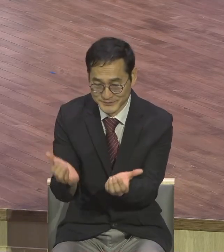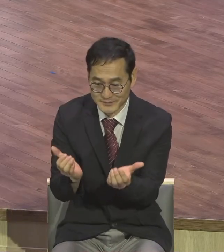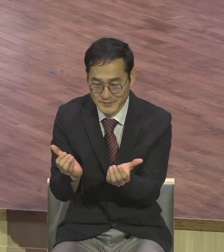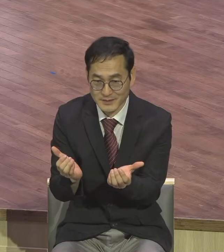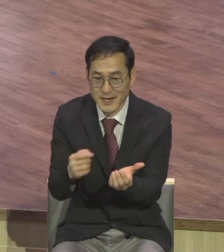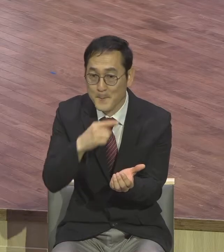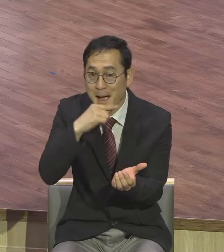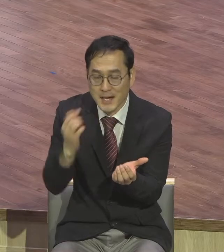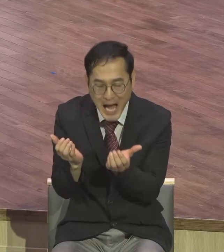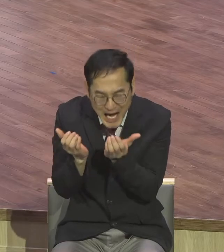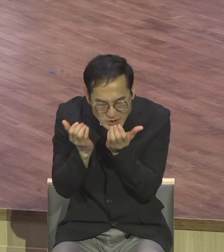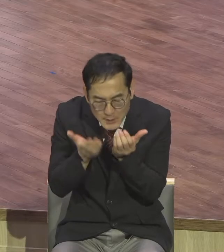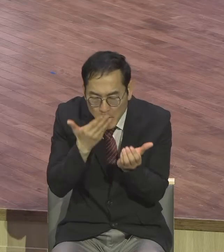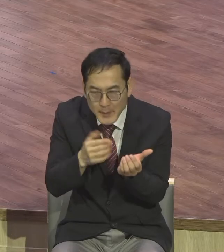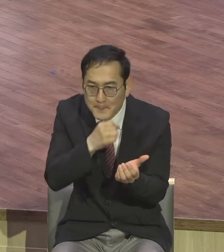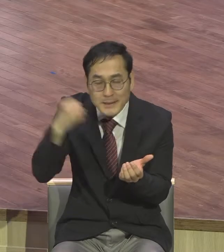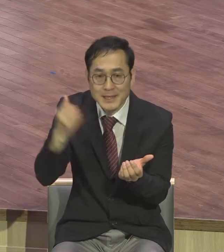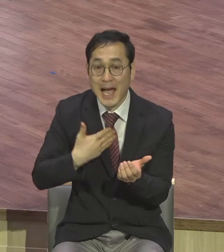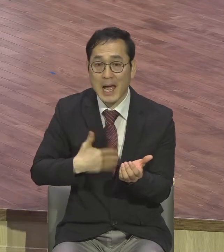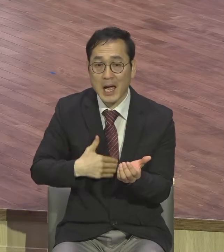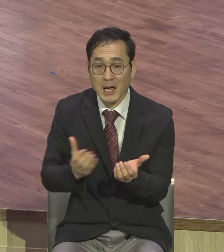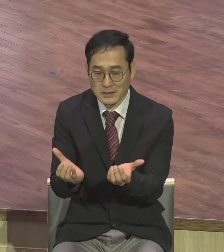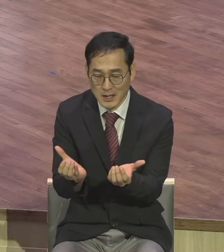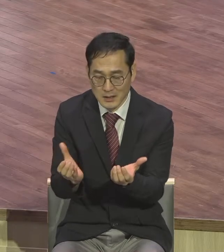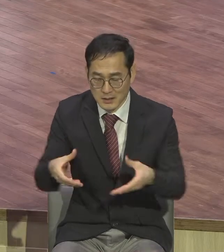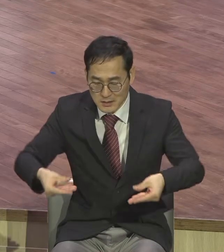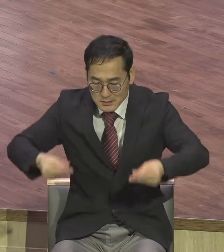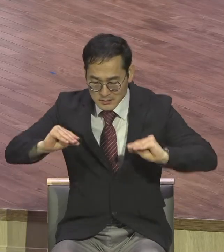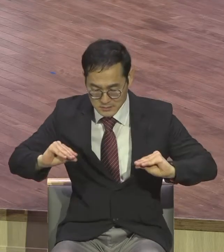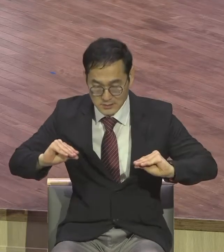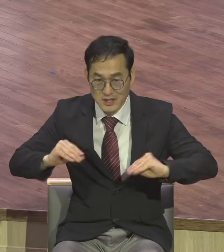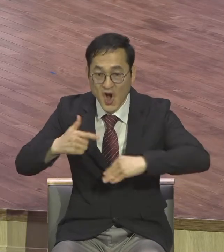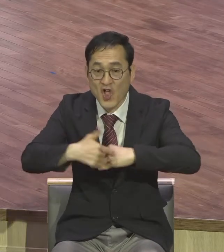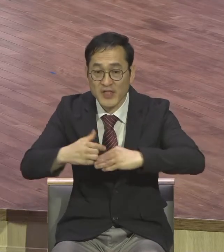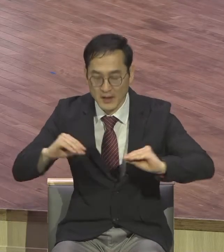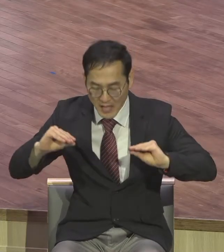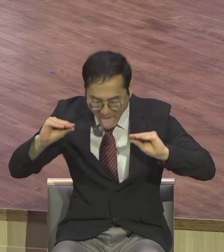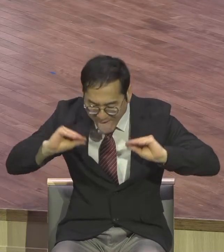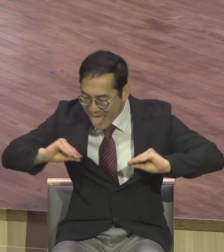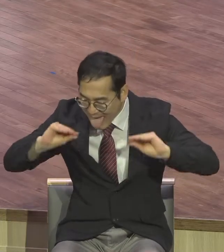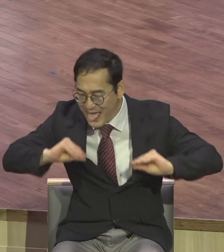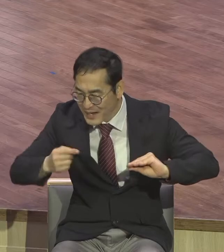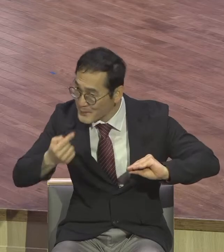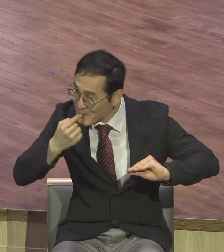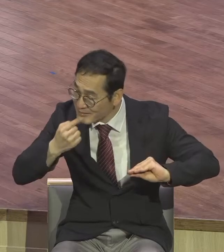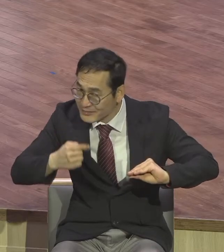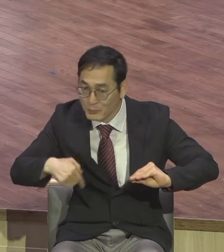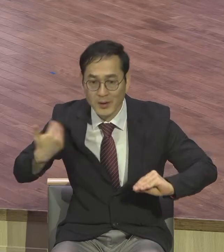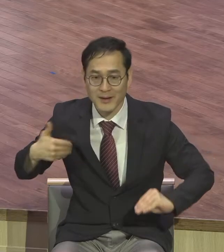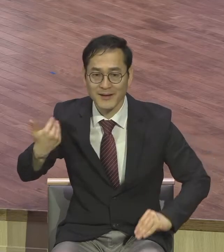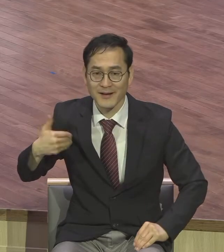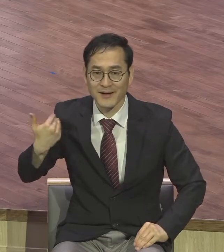닭이십 교회만 왔다 갔다 하고 은혜 받은 척하고